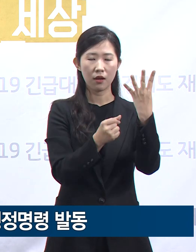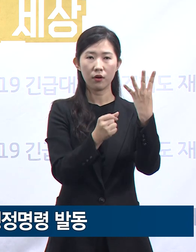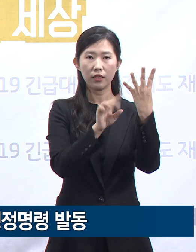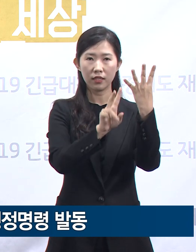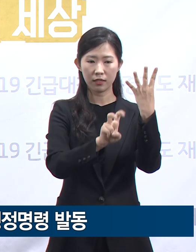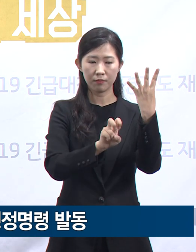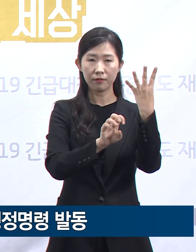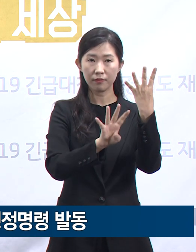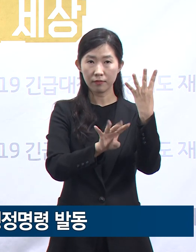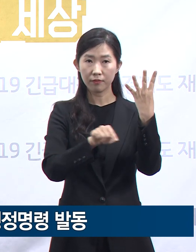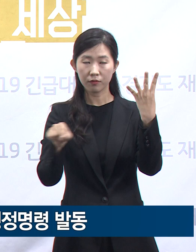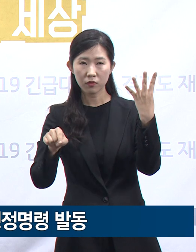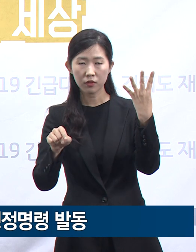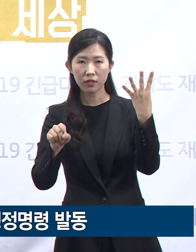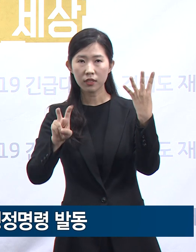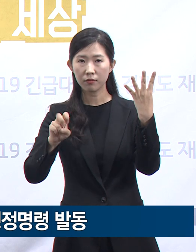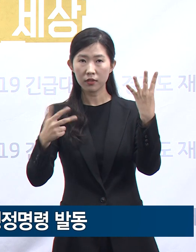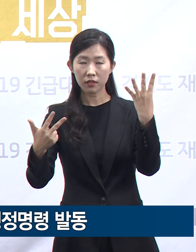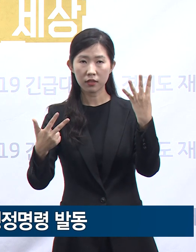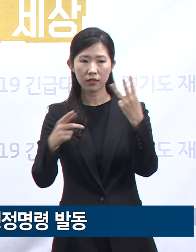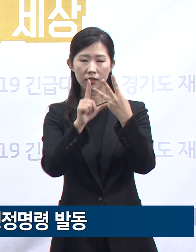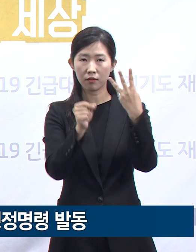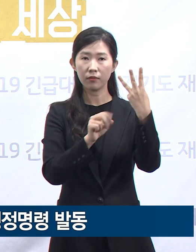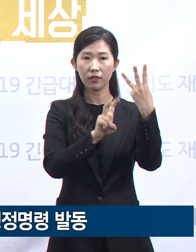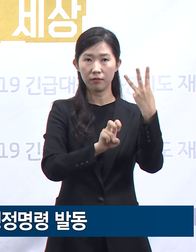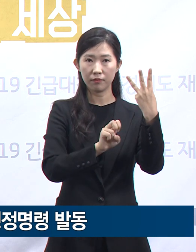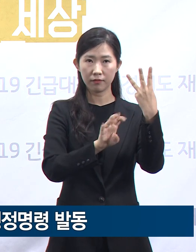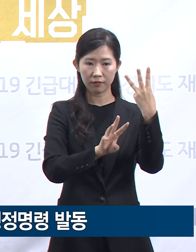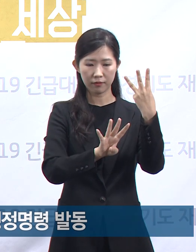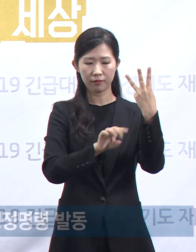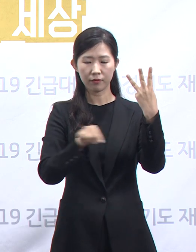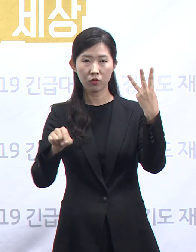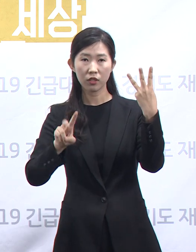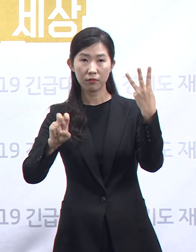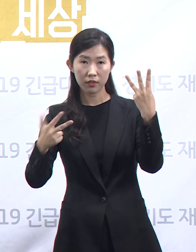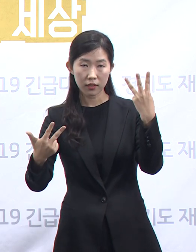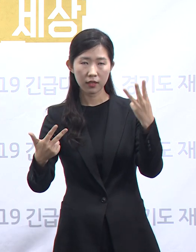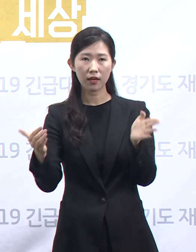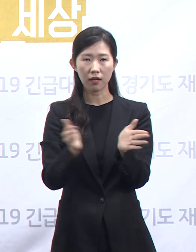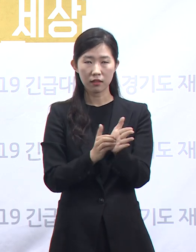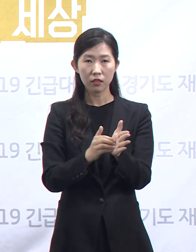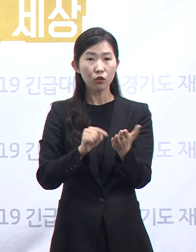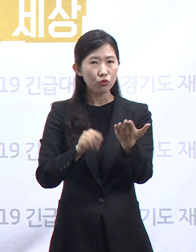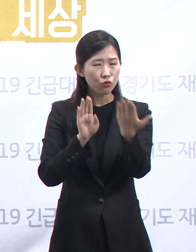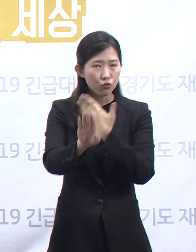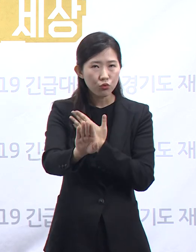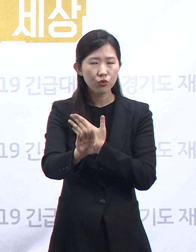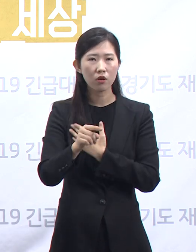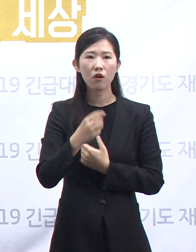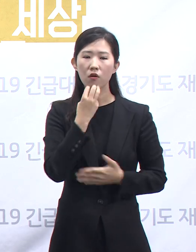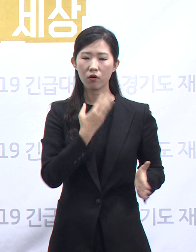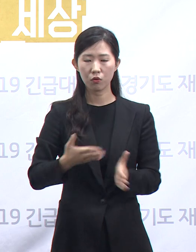나흘간 계도하고 이후부터는 도교육청과 함께 강력 단속에 나설 방침입니다.